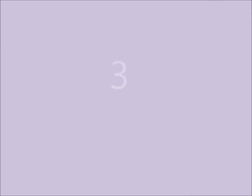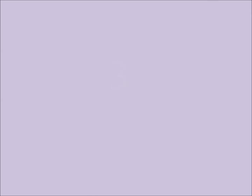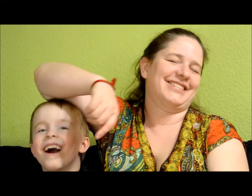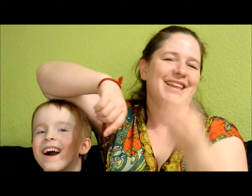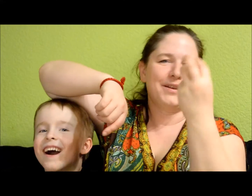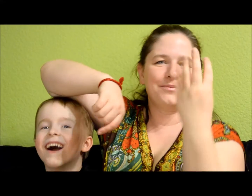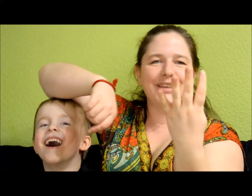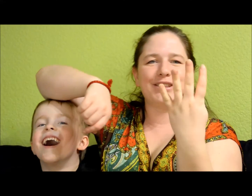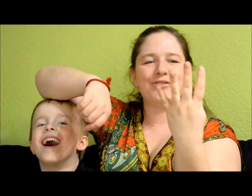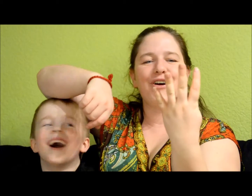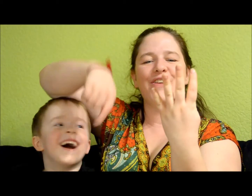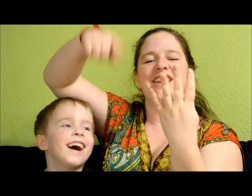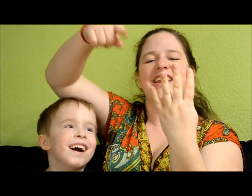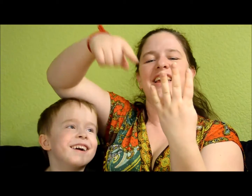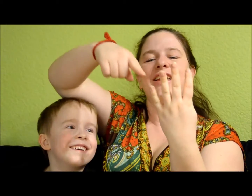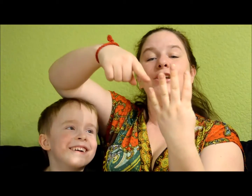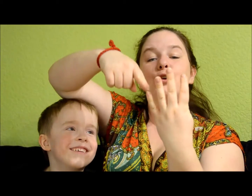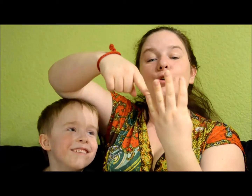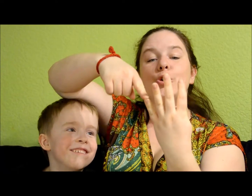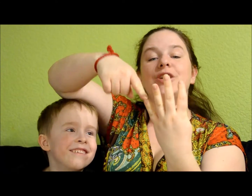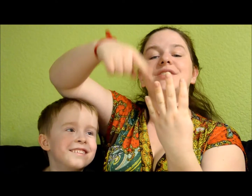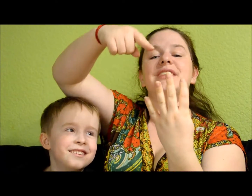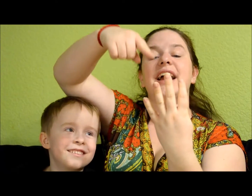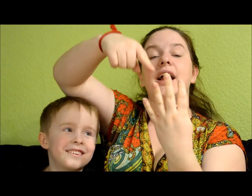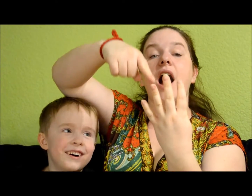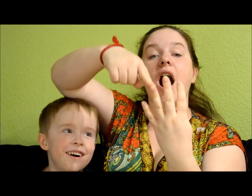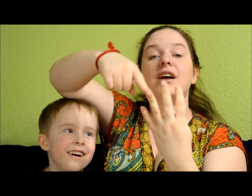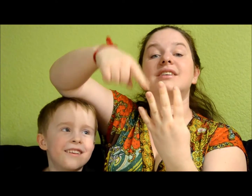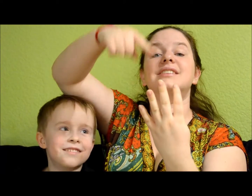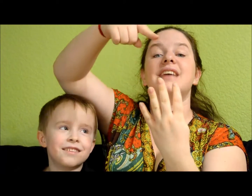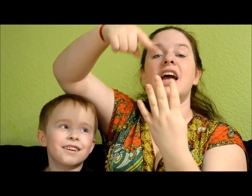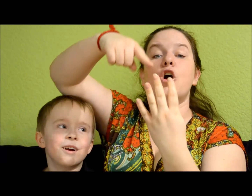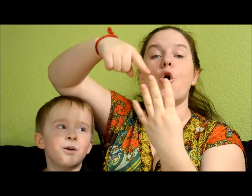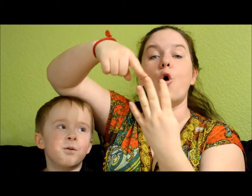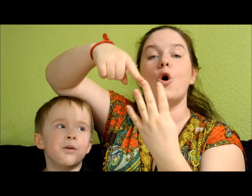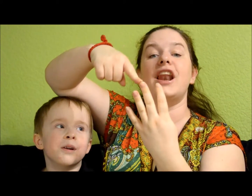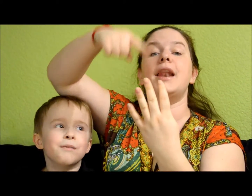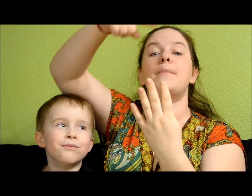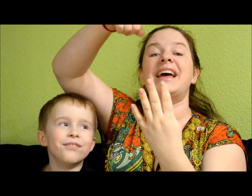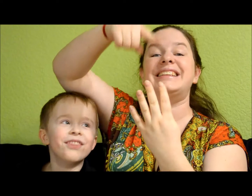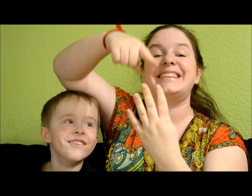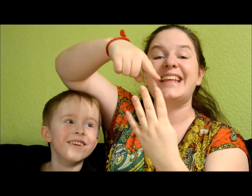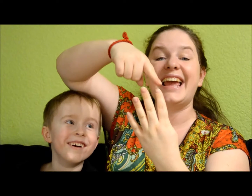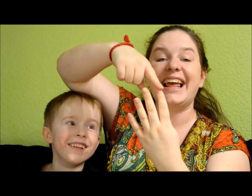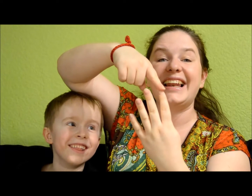Mitu on? Üks! Kaks! Kolm! Neli!